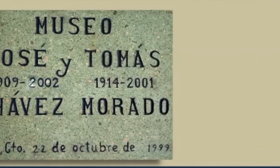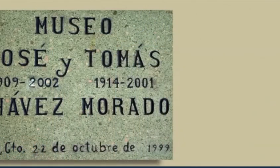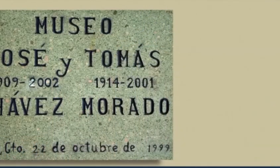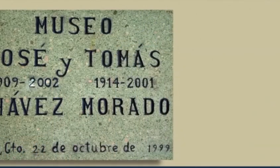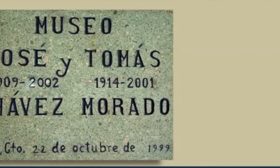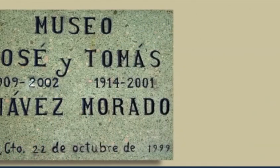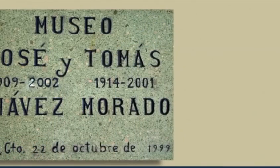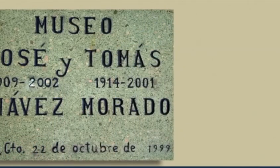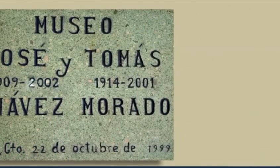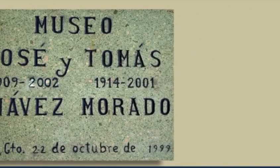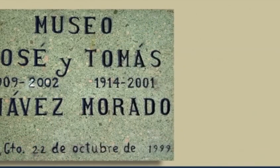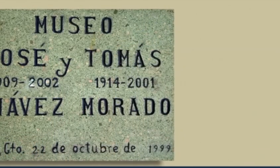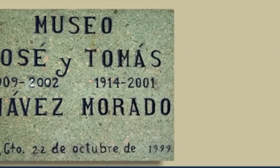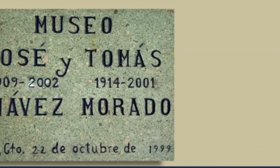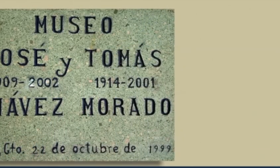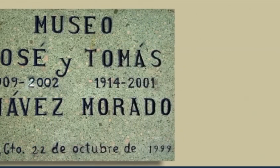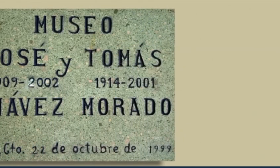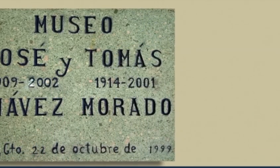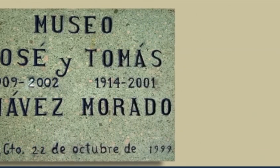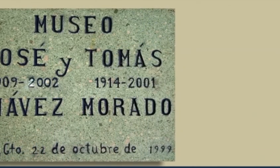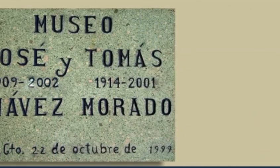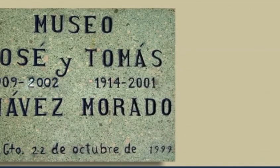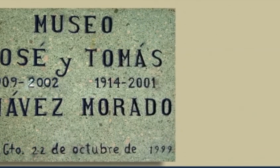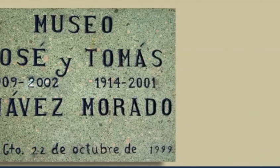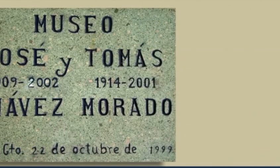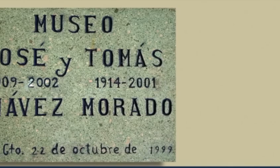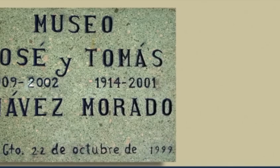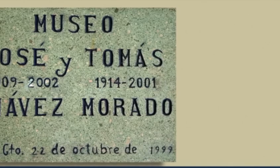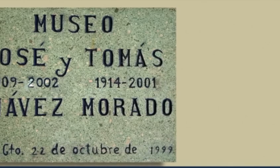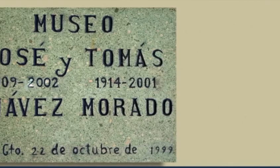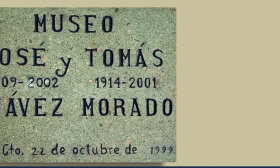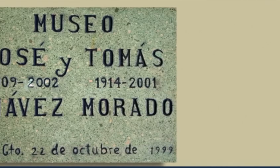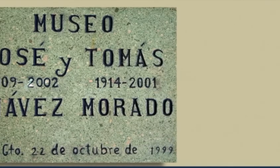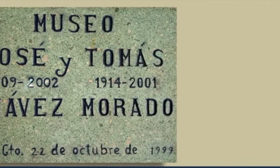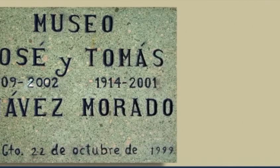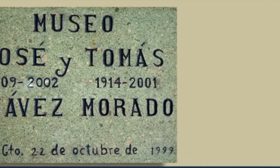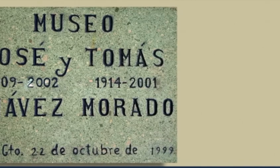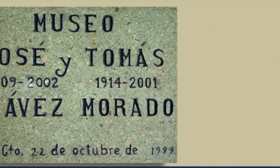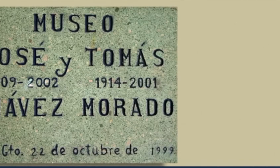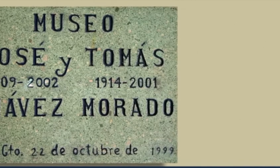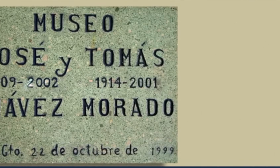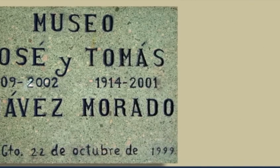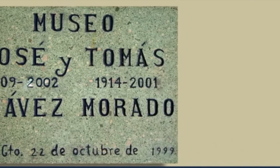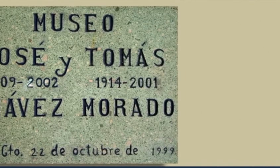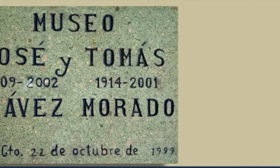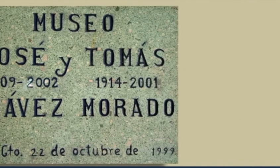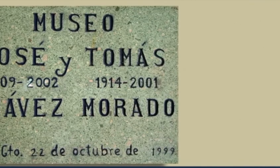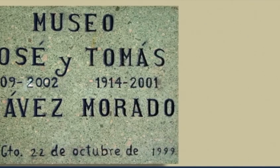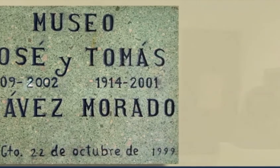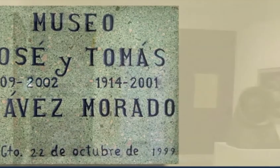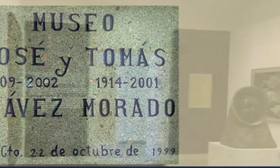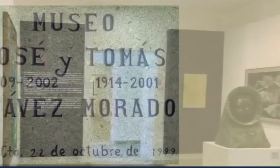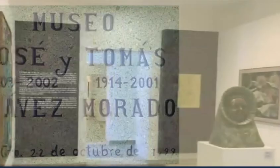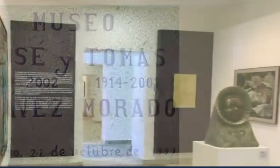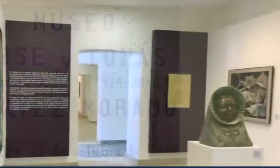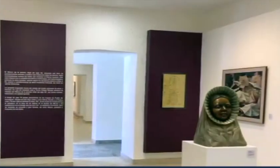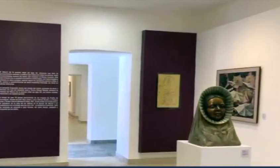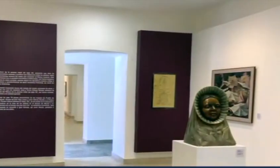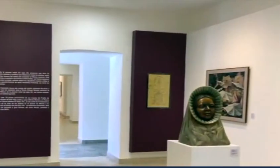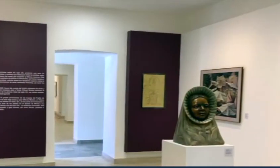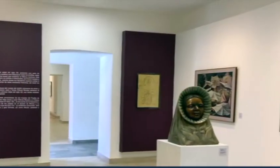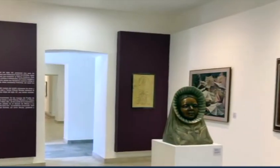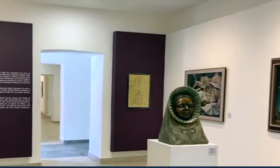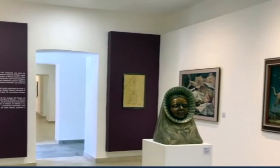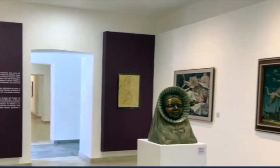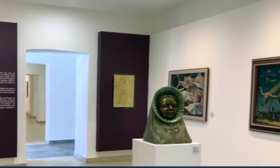En el al 22 allí, al principio delantero Chávez Quiro de la vida y en proyecto de este terreno,